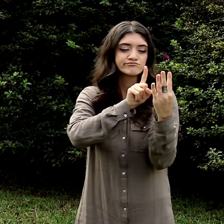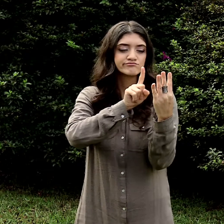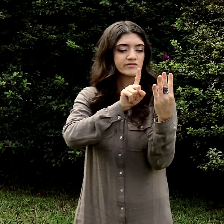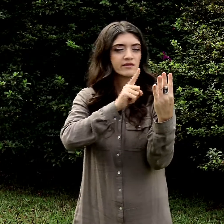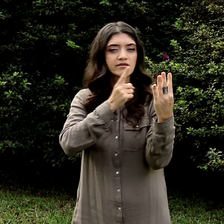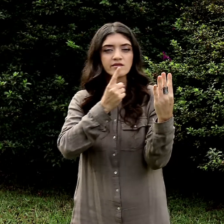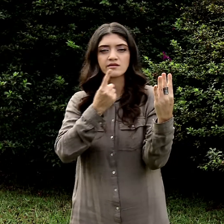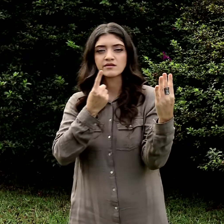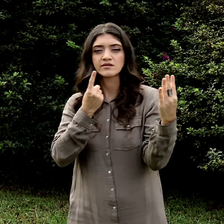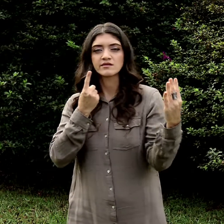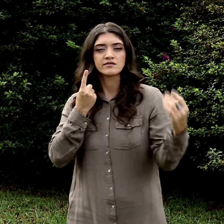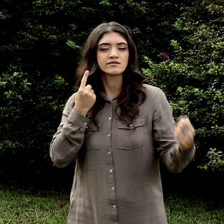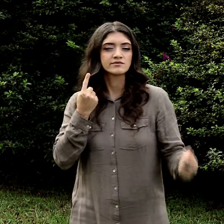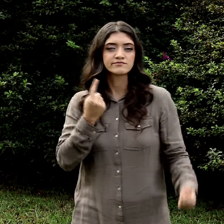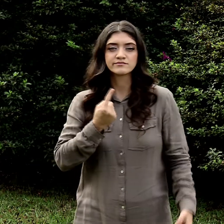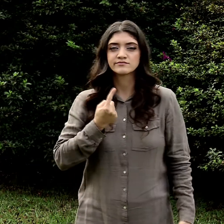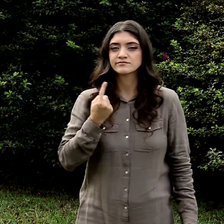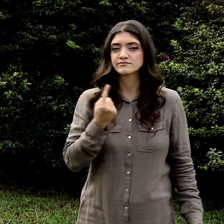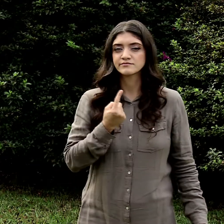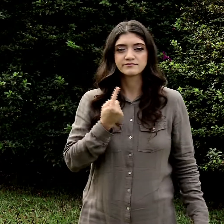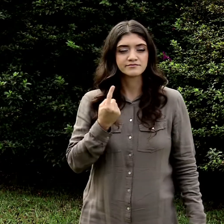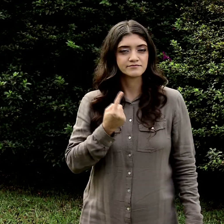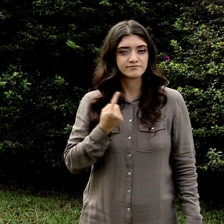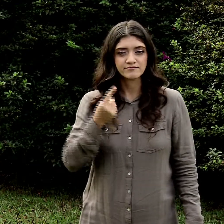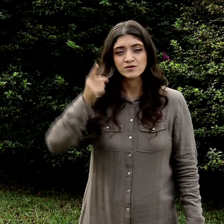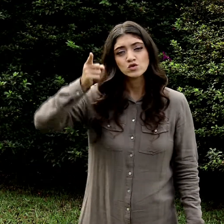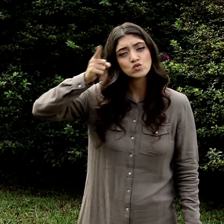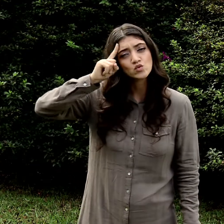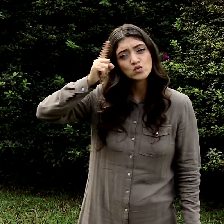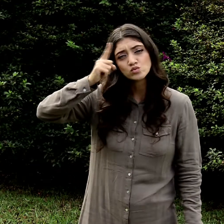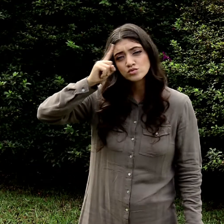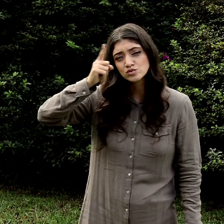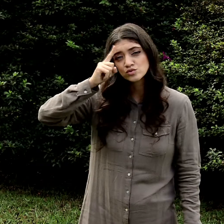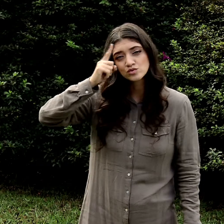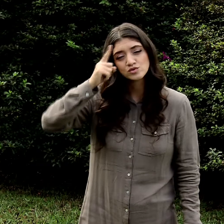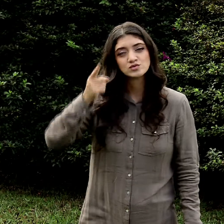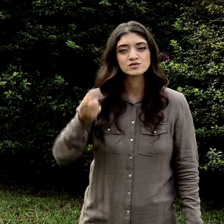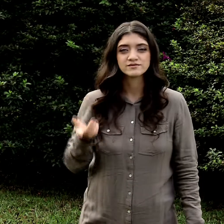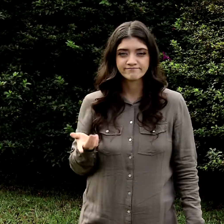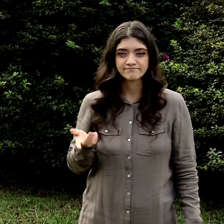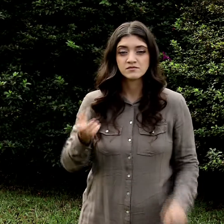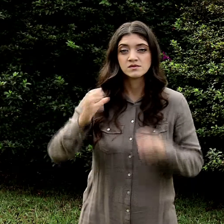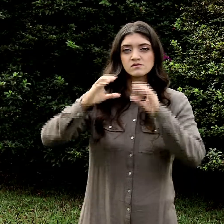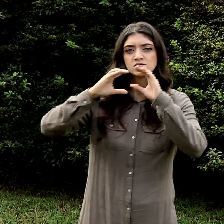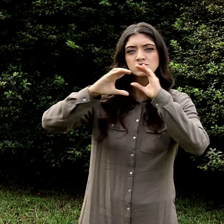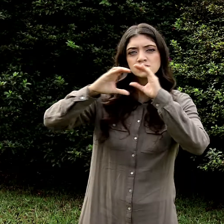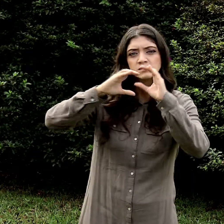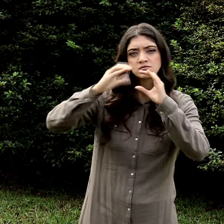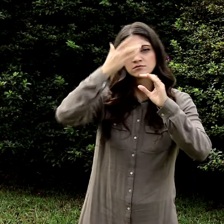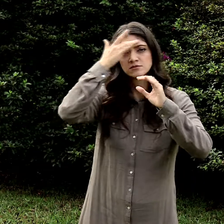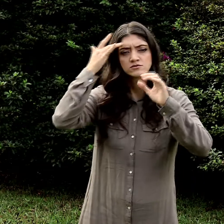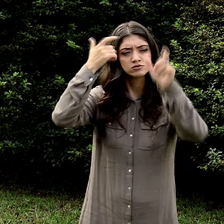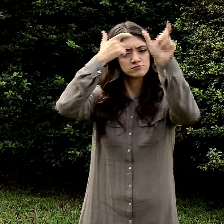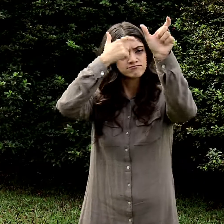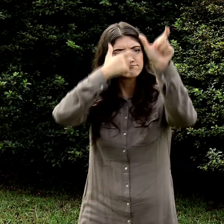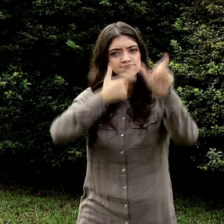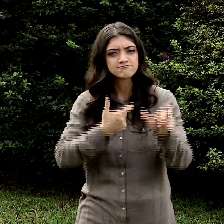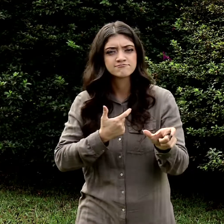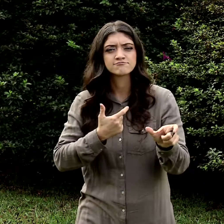colocam o surdo em uma posição de isolamento e os marginalizam todos os dias. Sendo a